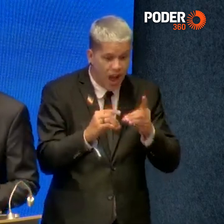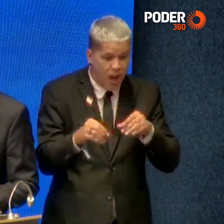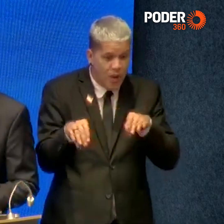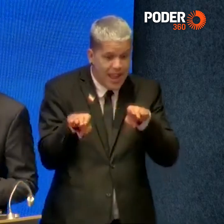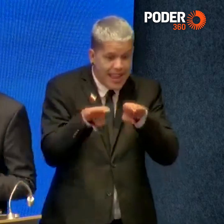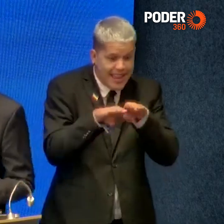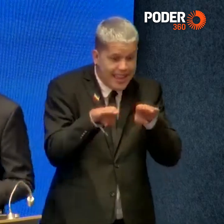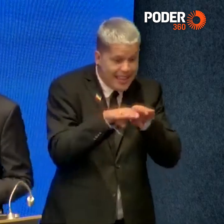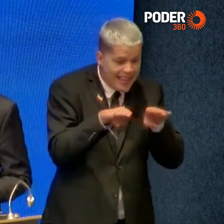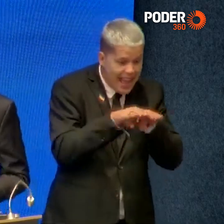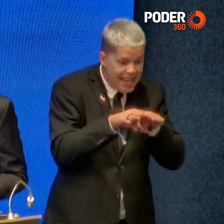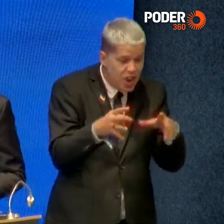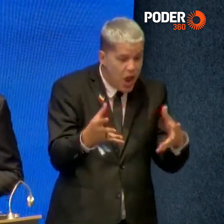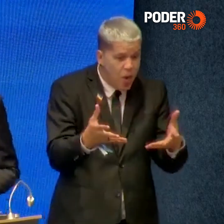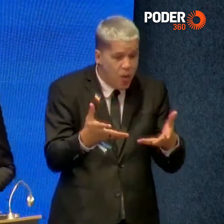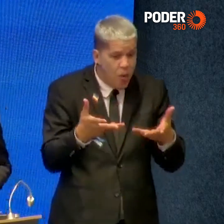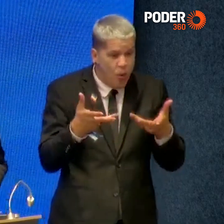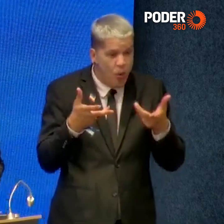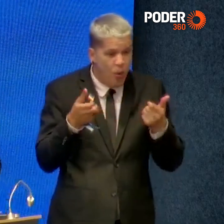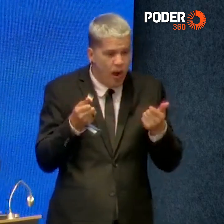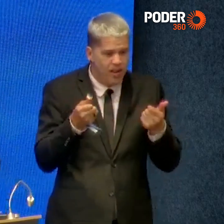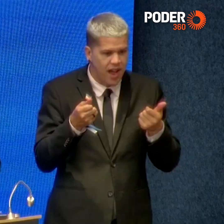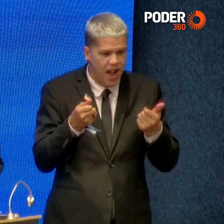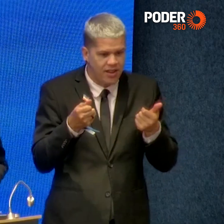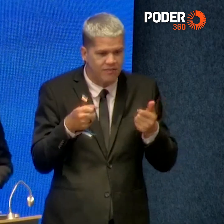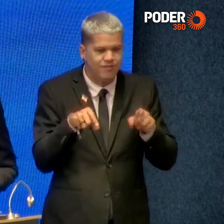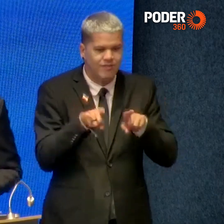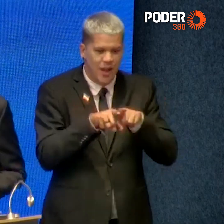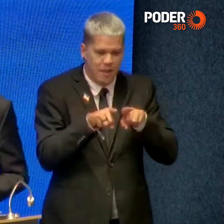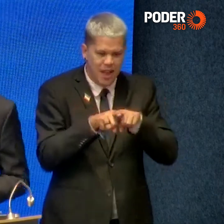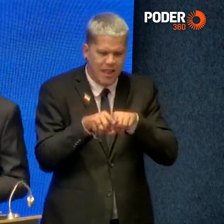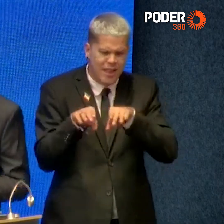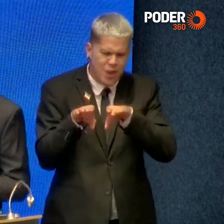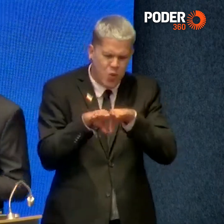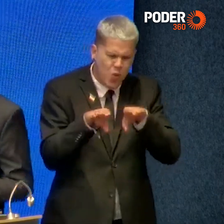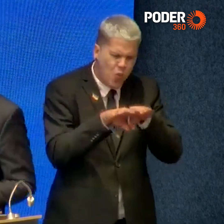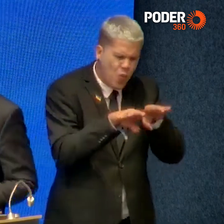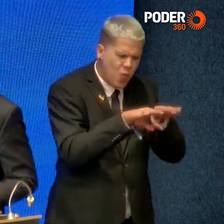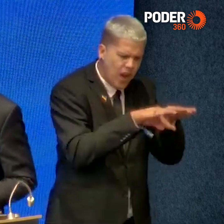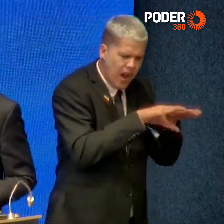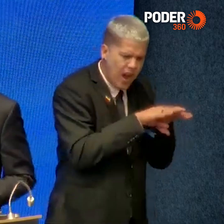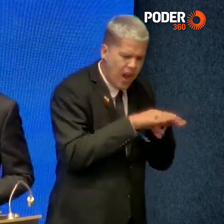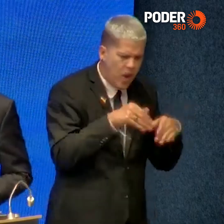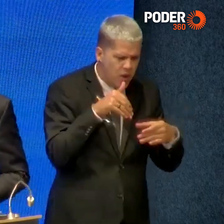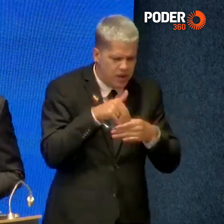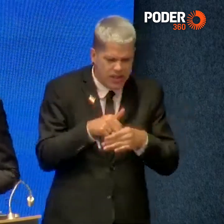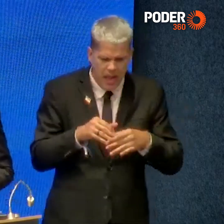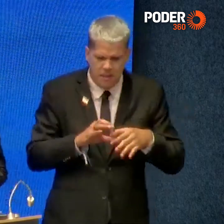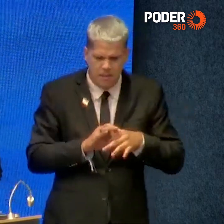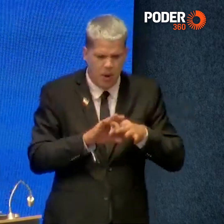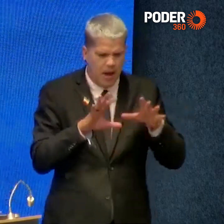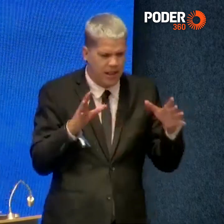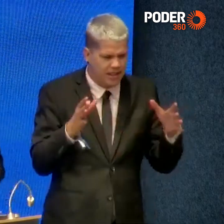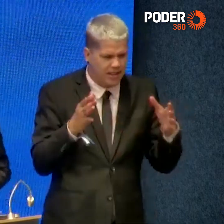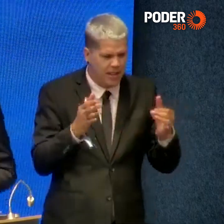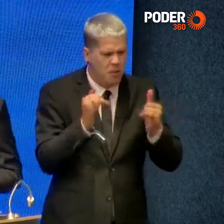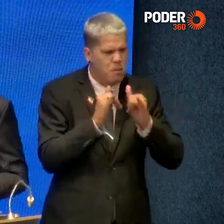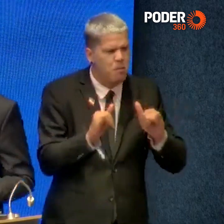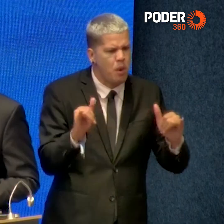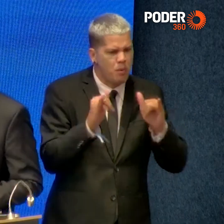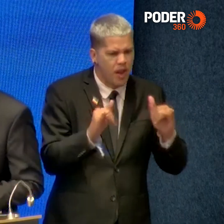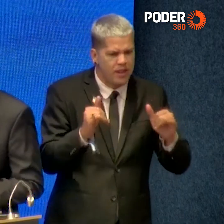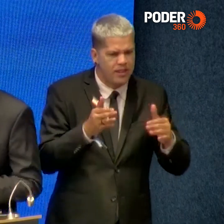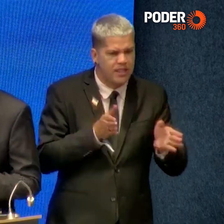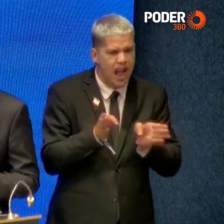e qualidade, a universalidade, a democratização e a popularização do